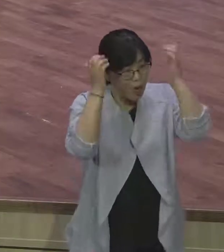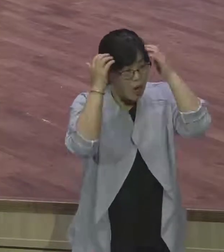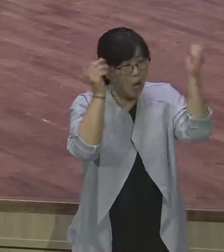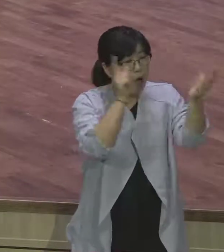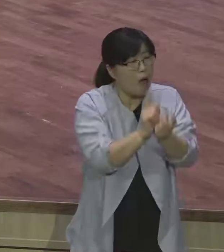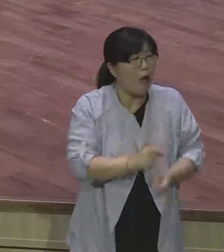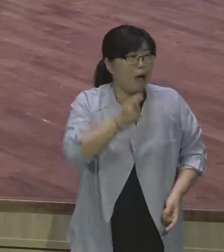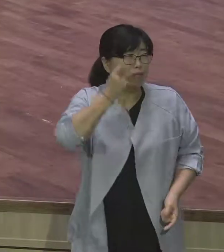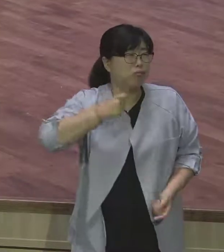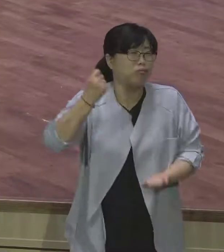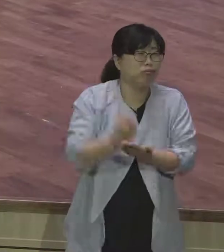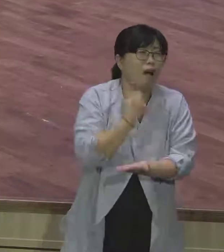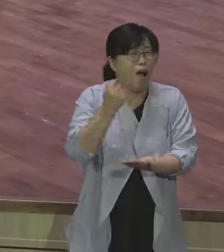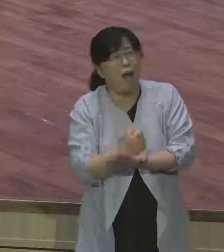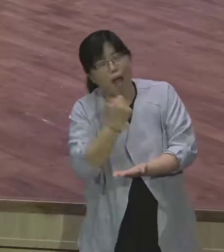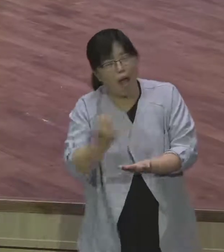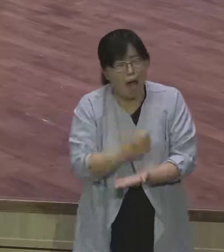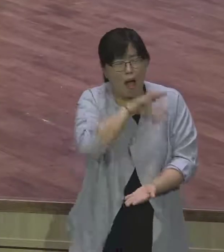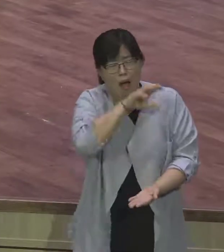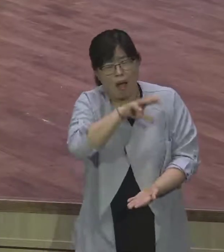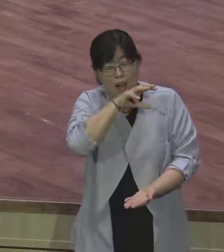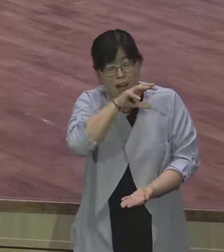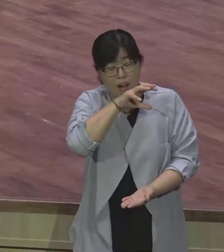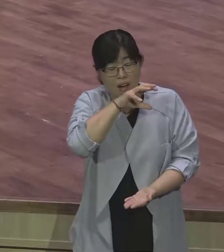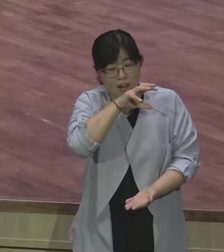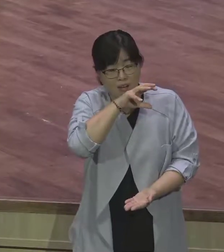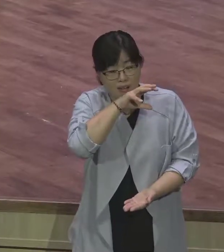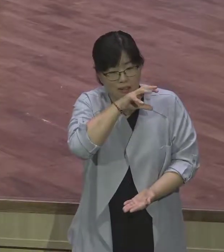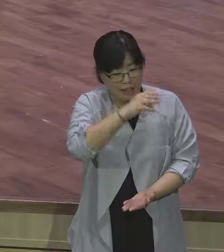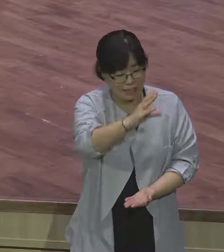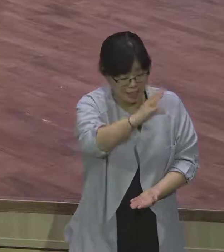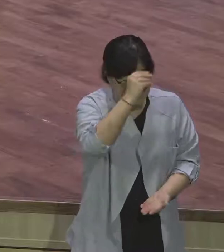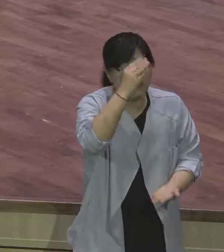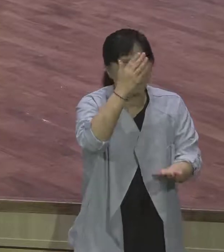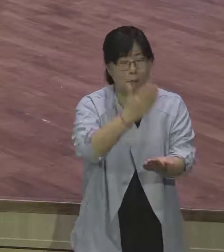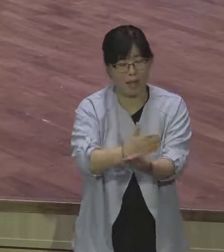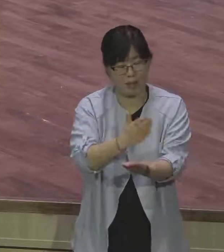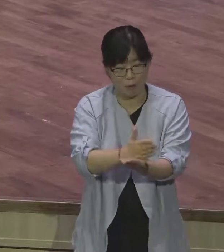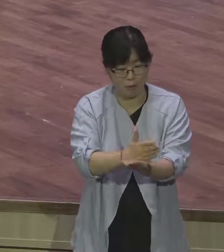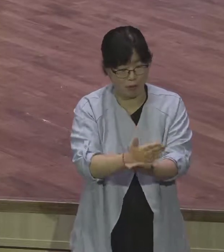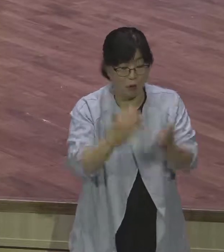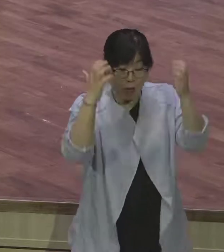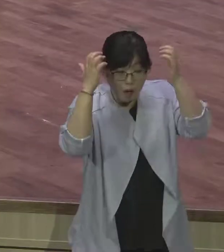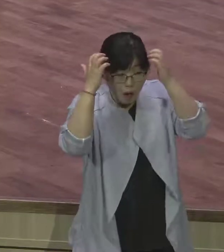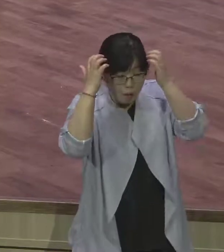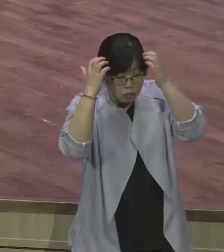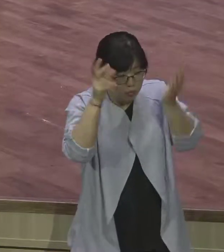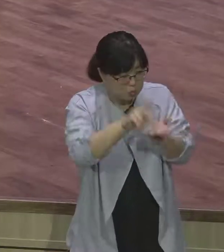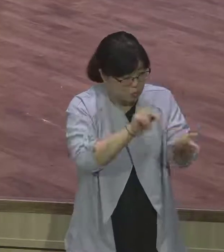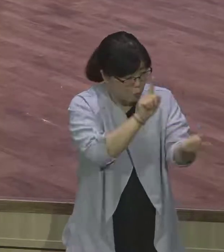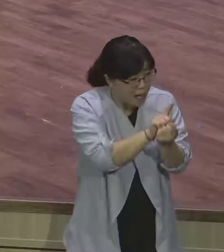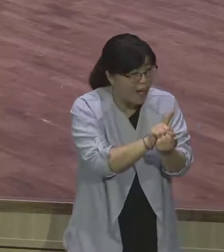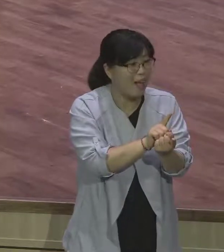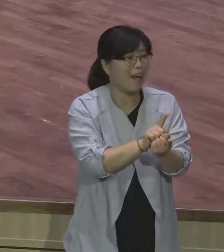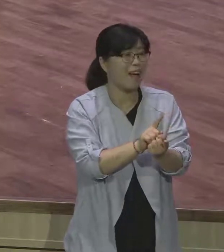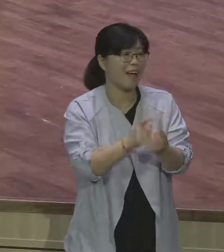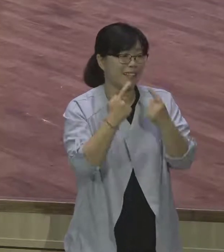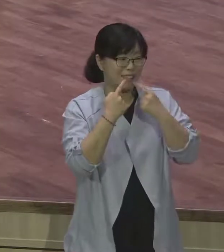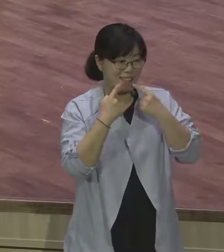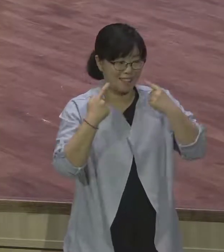기쁨으로 받으시기 바랍니다. 기쁨으로 감당해야 돼요. 웃어야 돼요. 연단 왔을 때. 아,